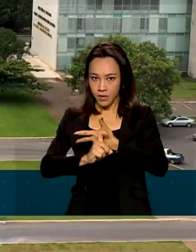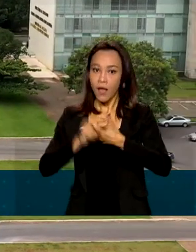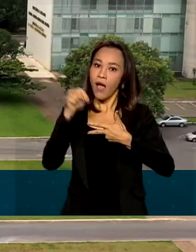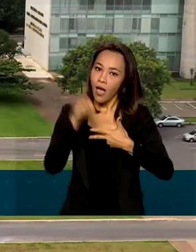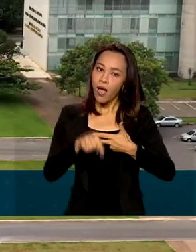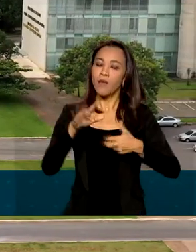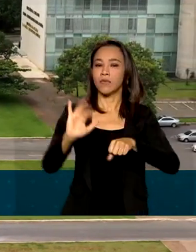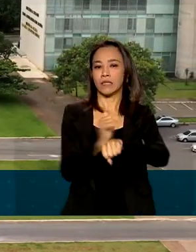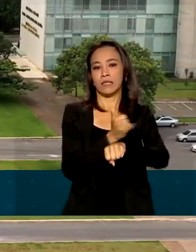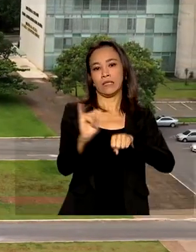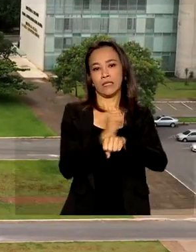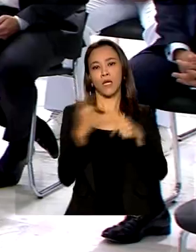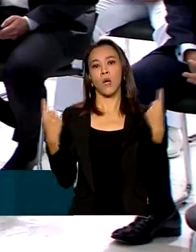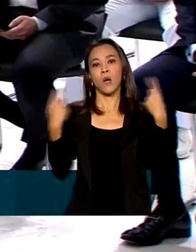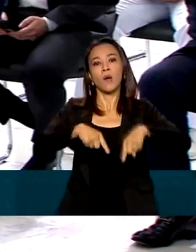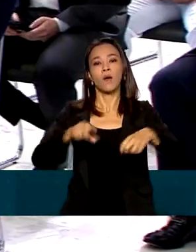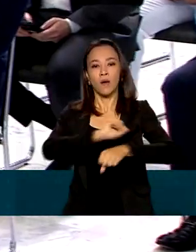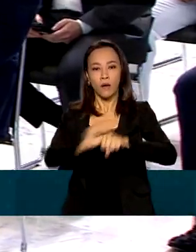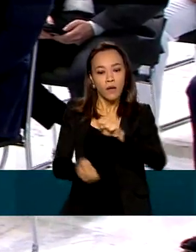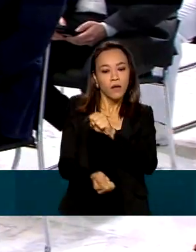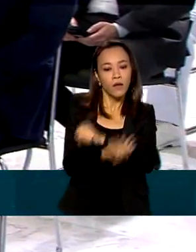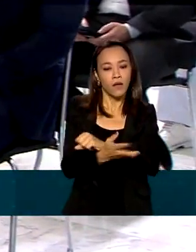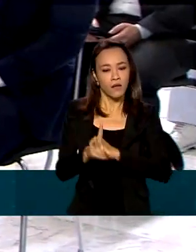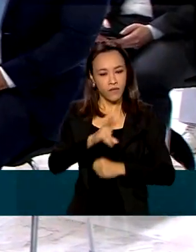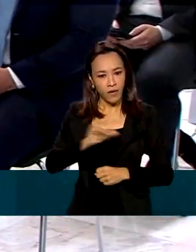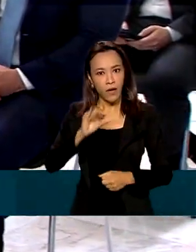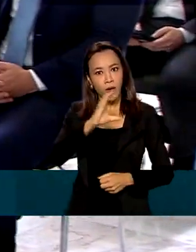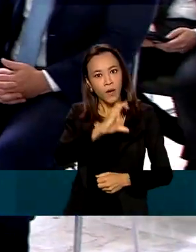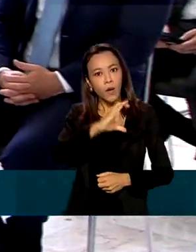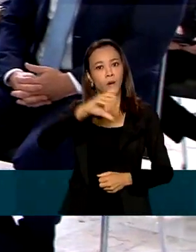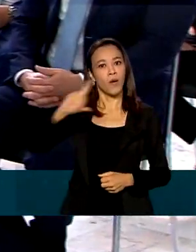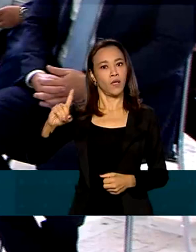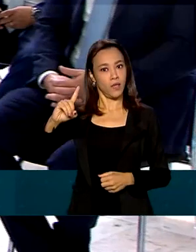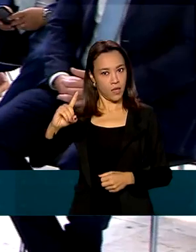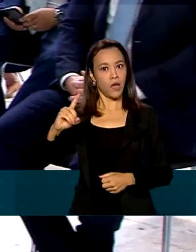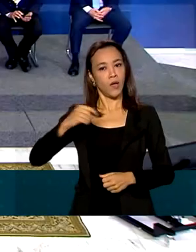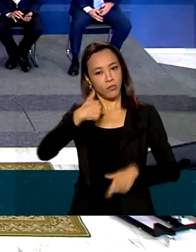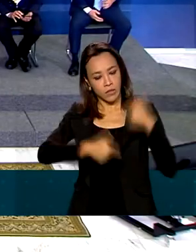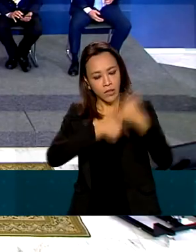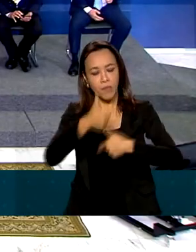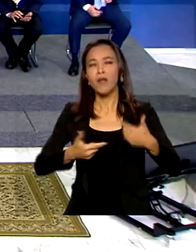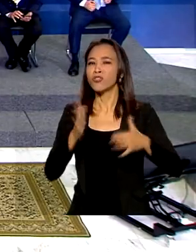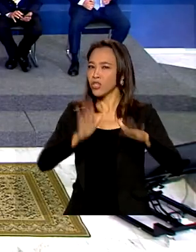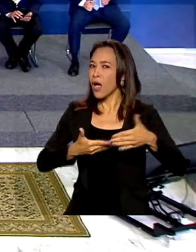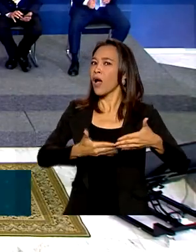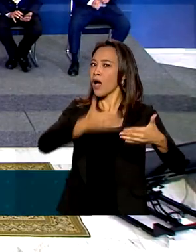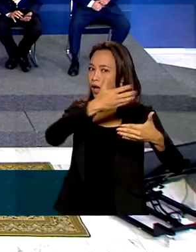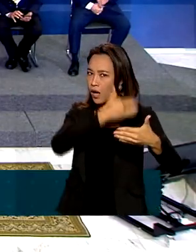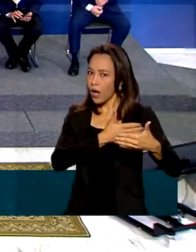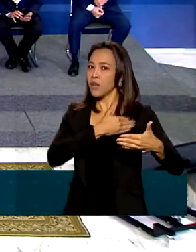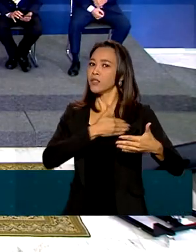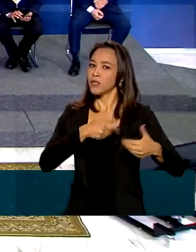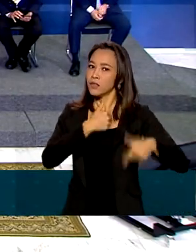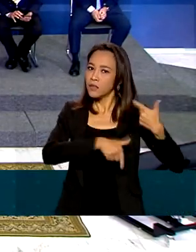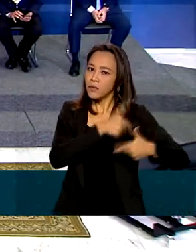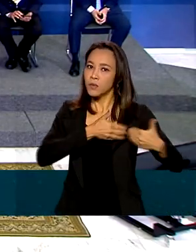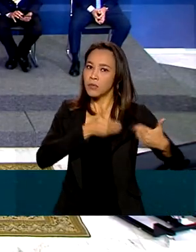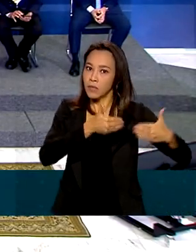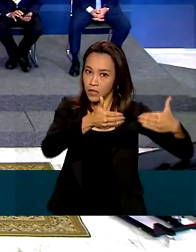mais uma ferramenta no combate à corrupção e vai coordenar o trabalho que já é desenvolvido nos ministérios e demais